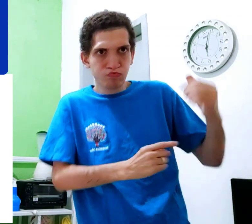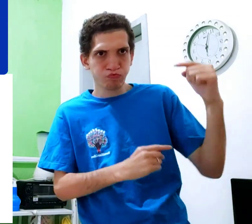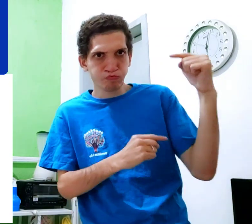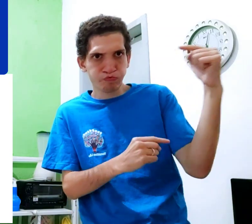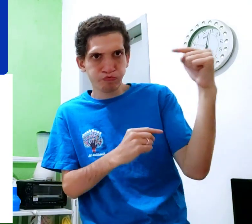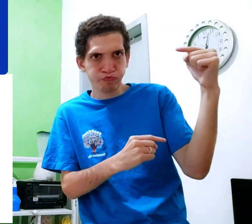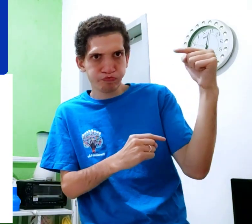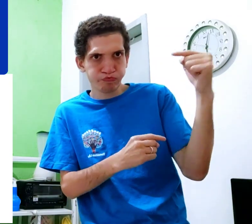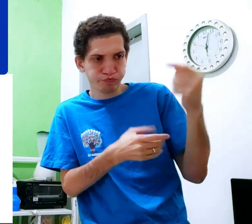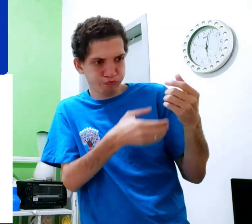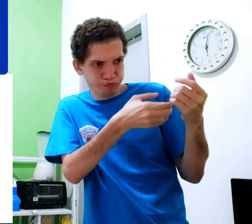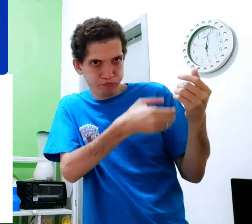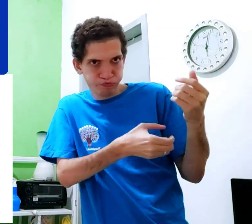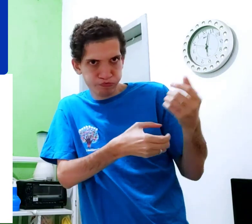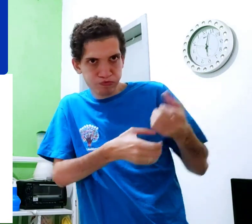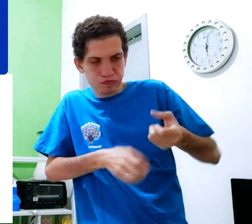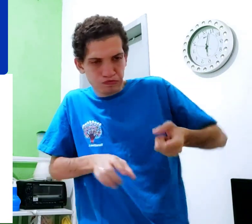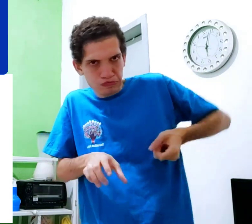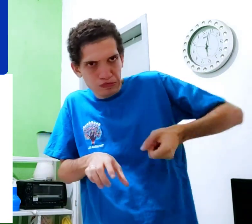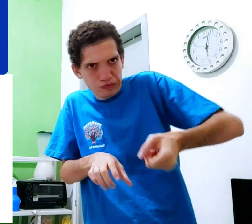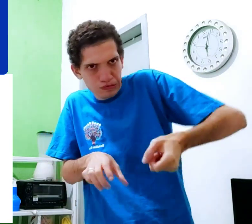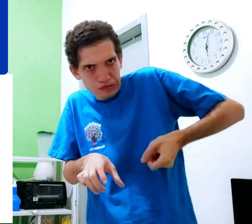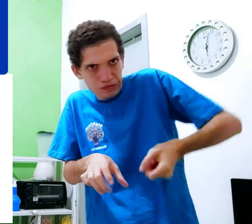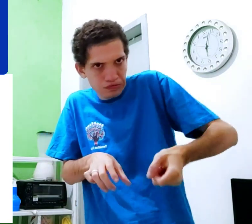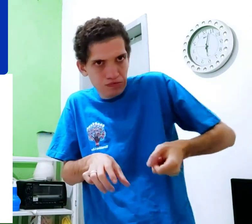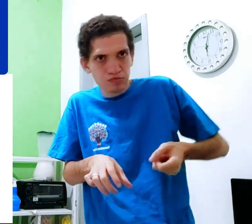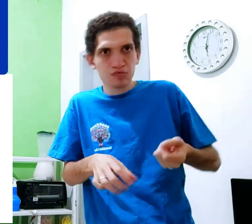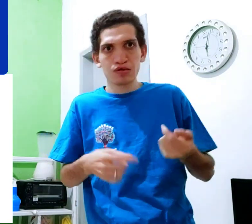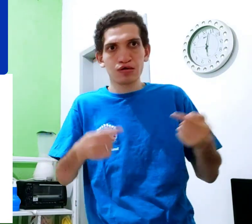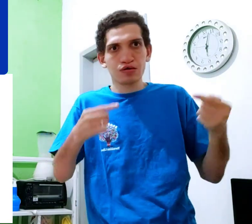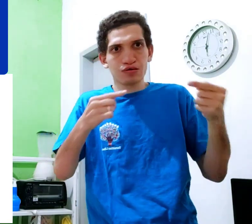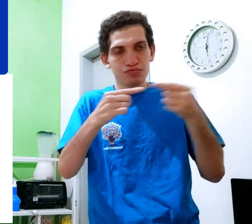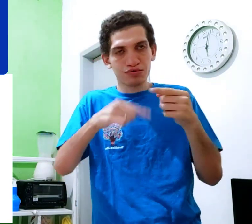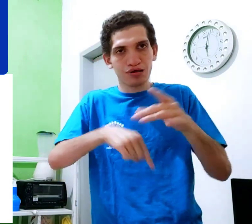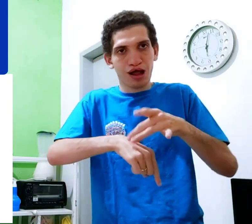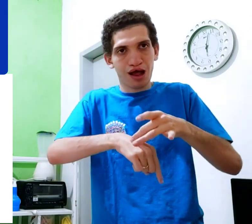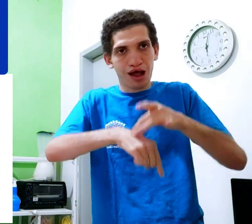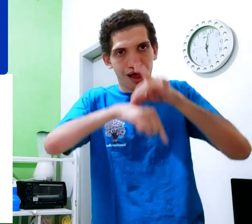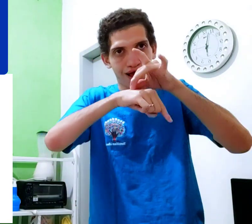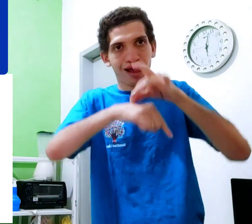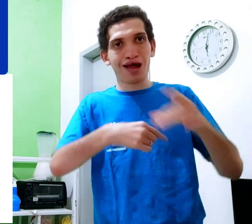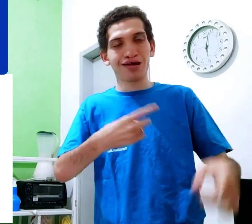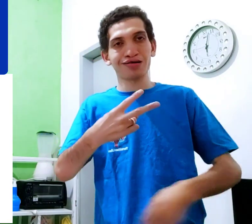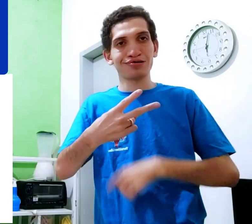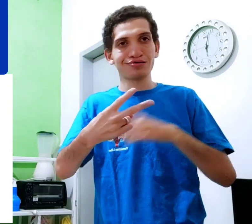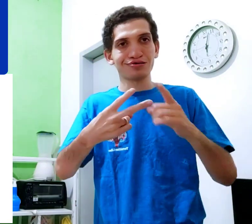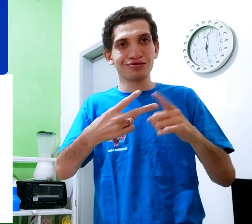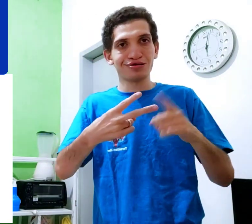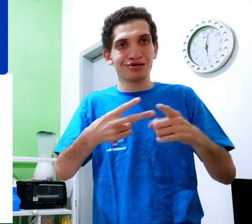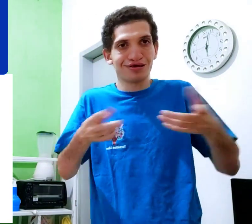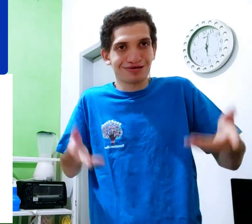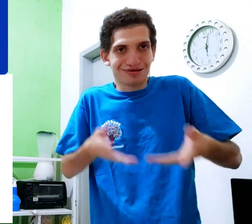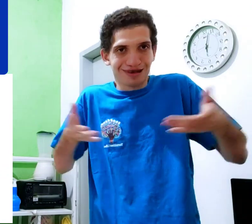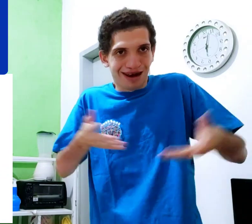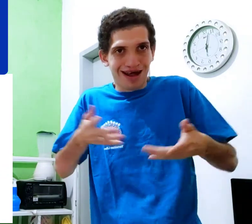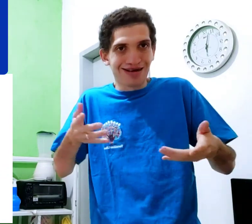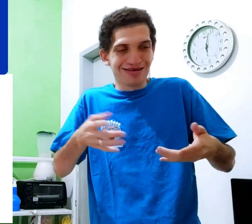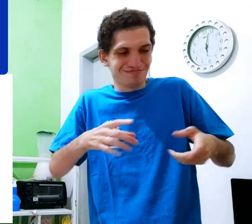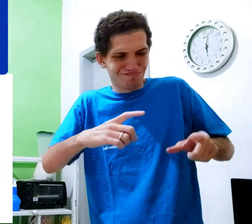arondona, peguei essa pata arondona, que corta, combina com carne, combina com